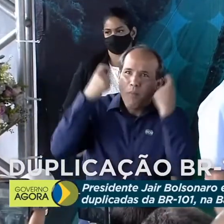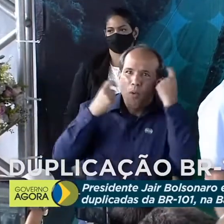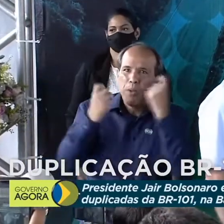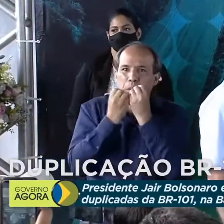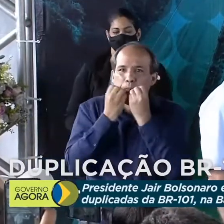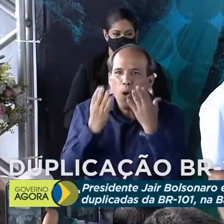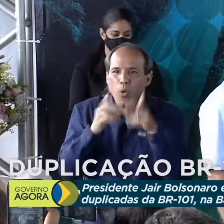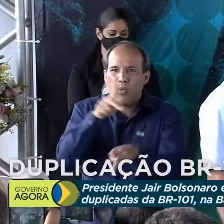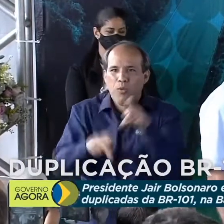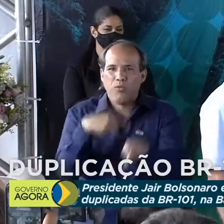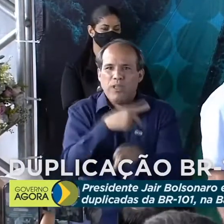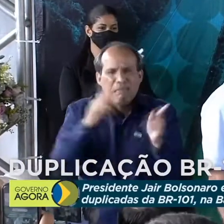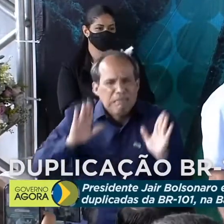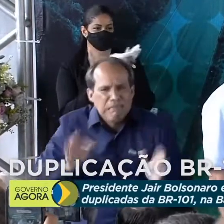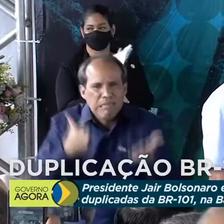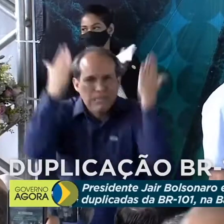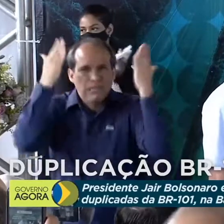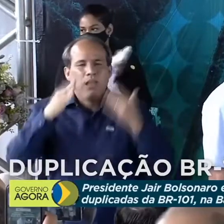bem-estar do seu povo.